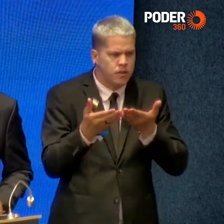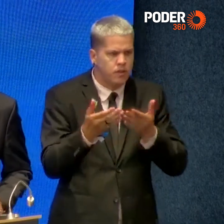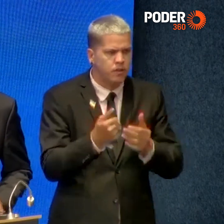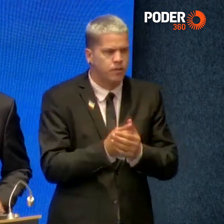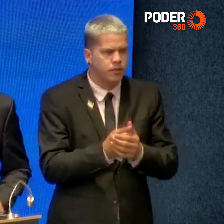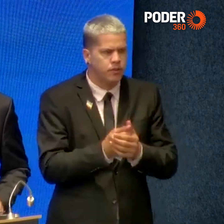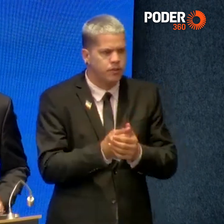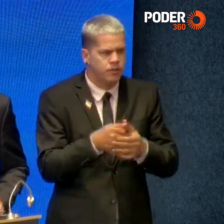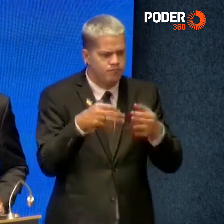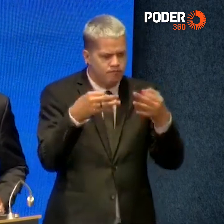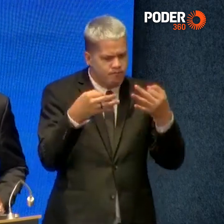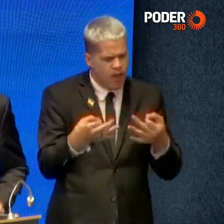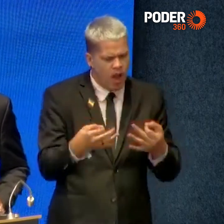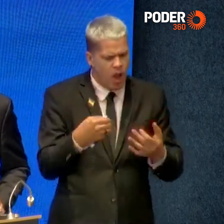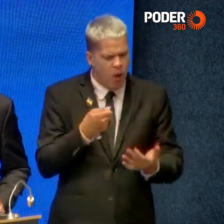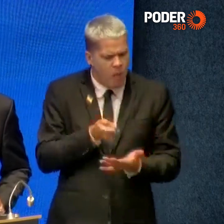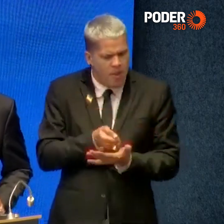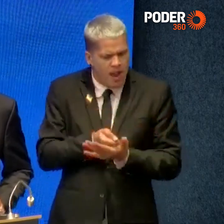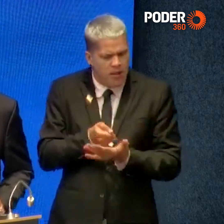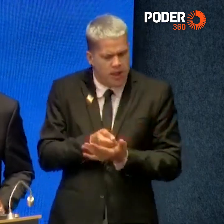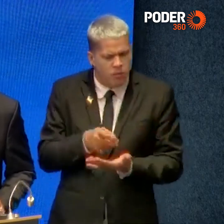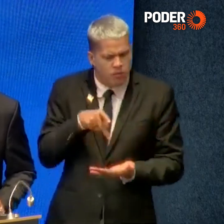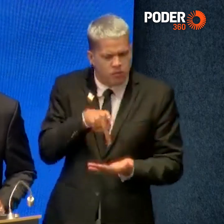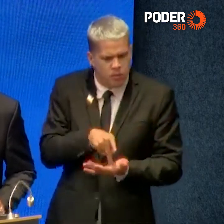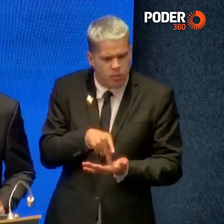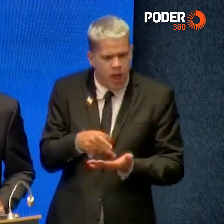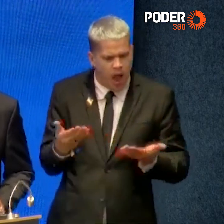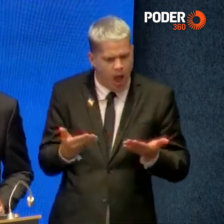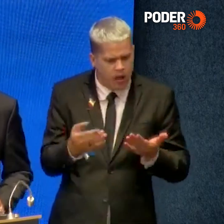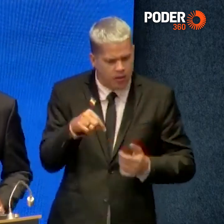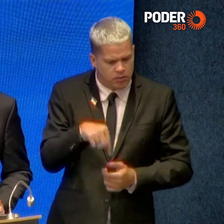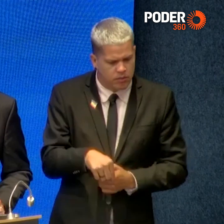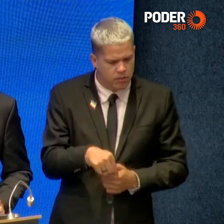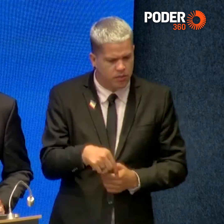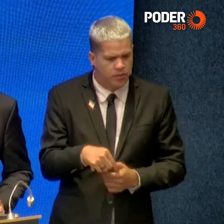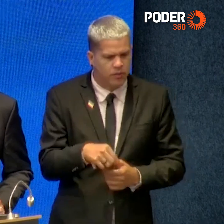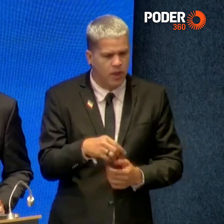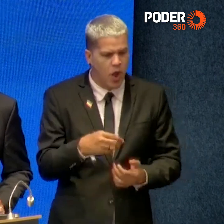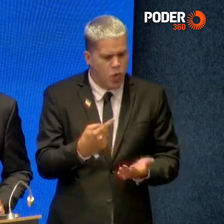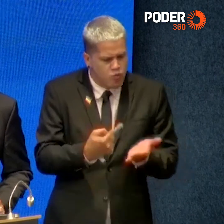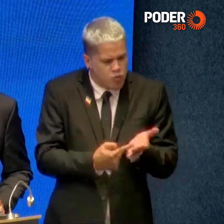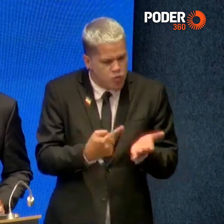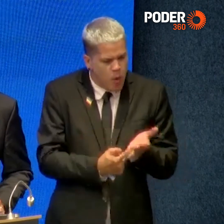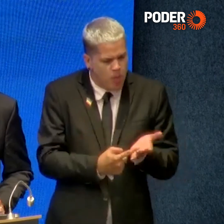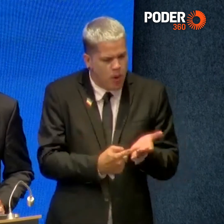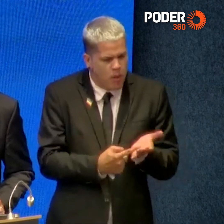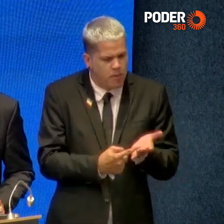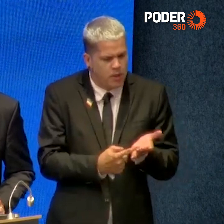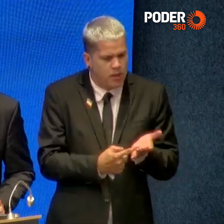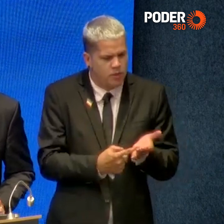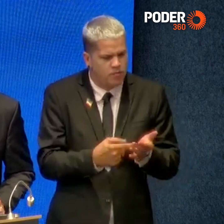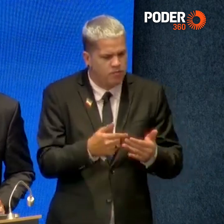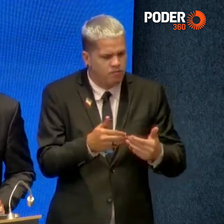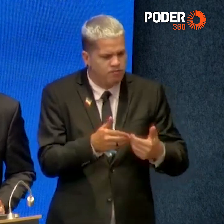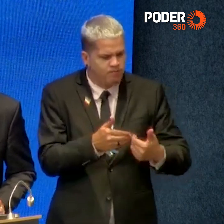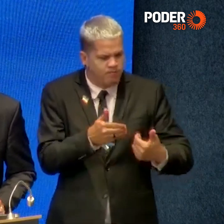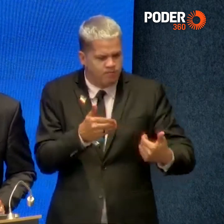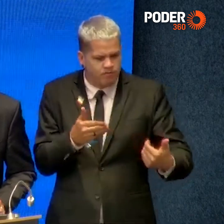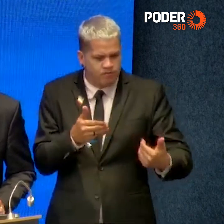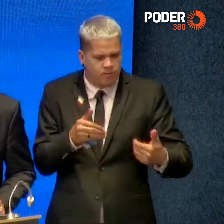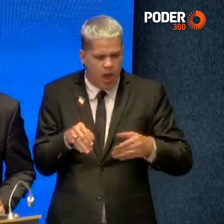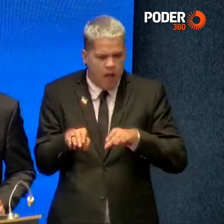É meu dever aqui assumir de público nessa solenidade o meu compromisso inafastável de